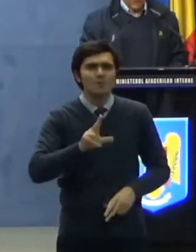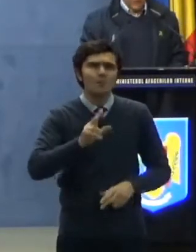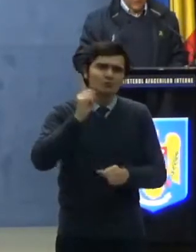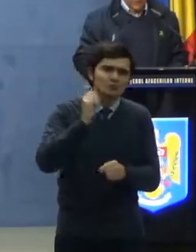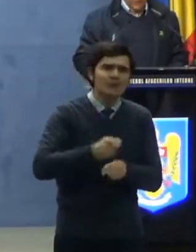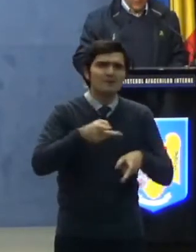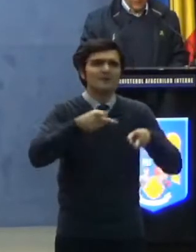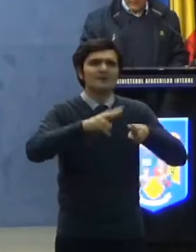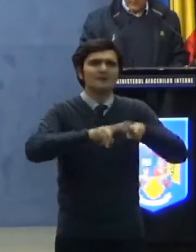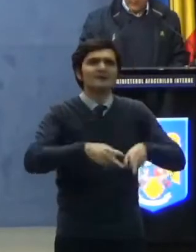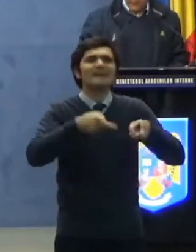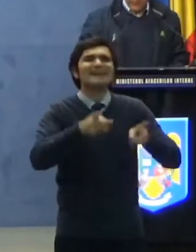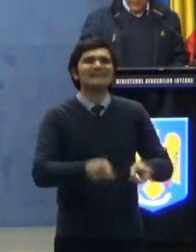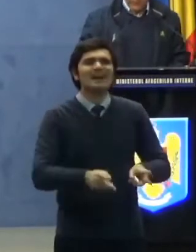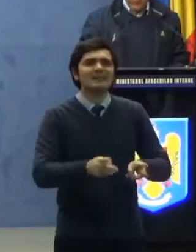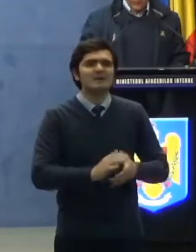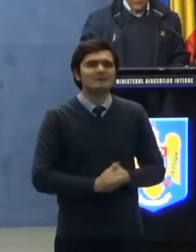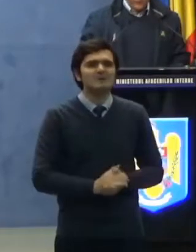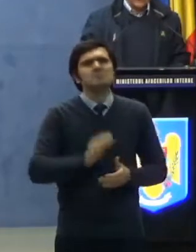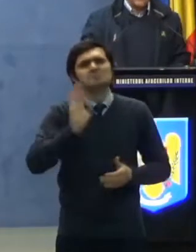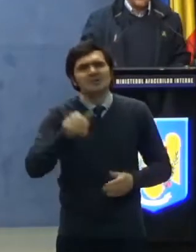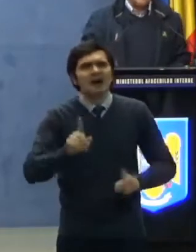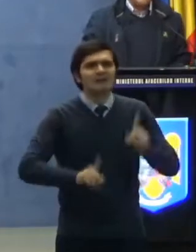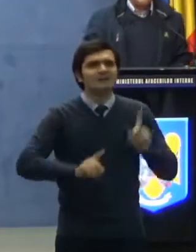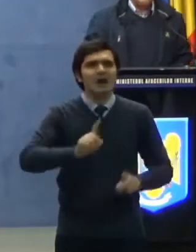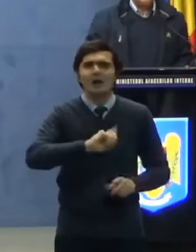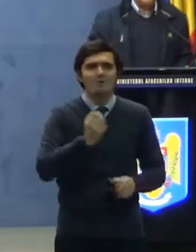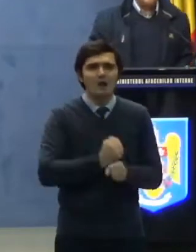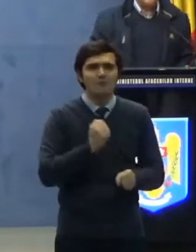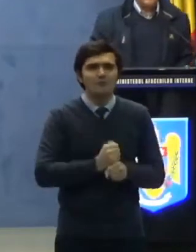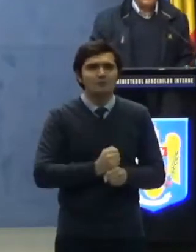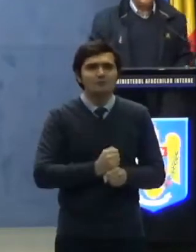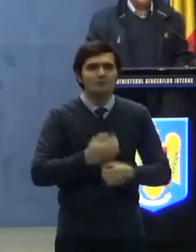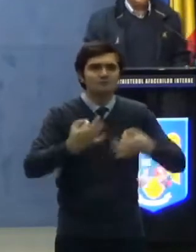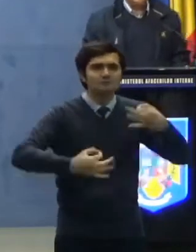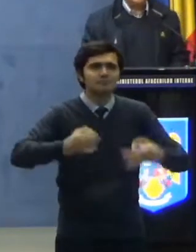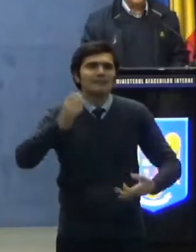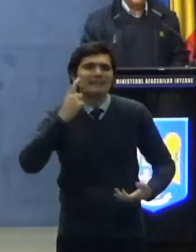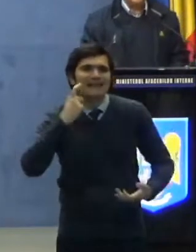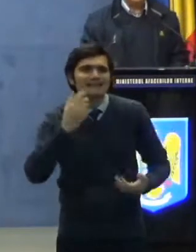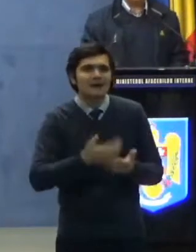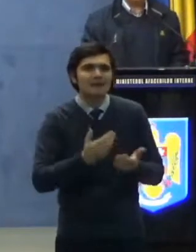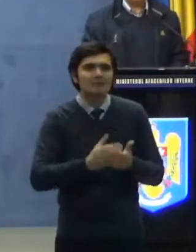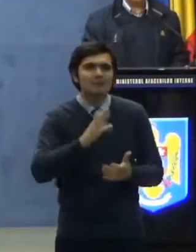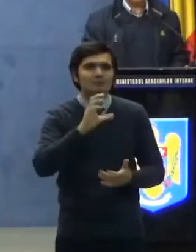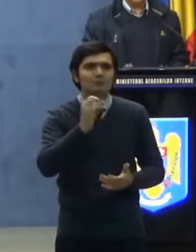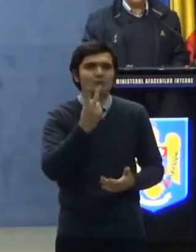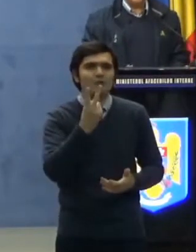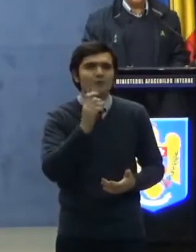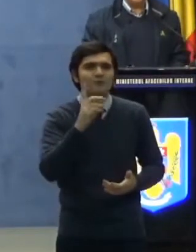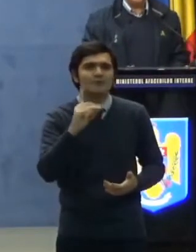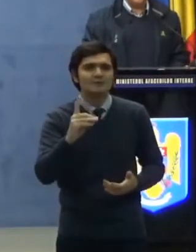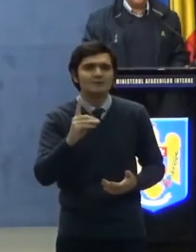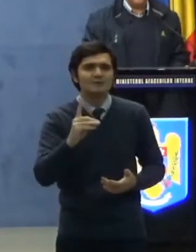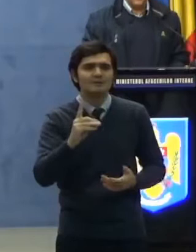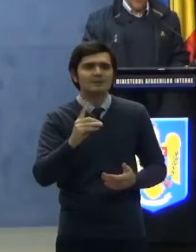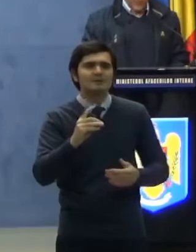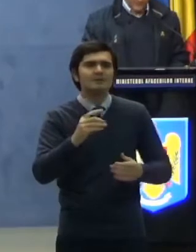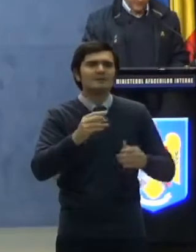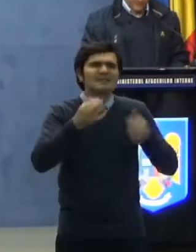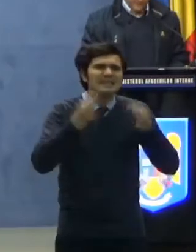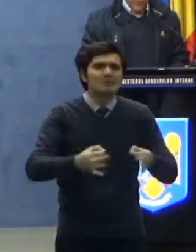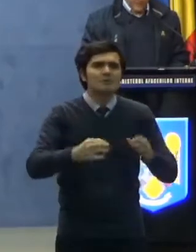internați, chiar dacă nu au testarea pentru COVID infirmată sau